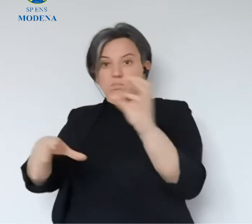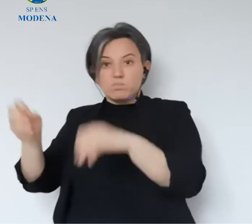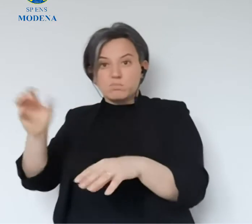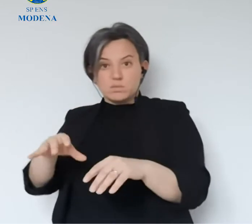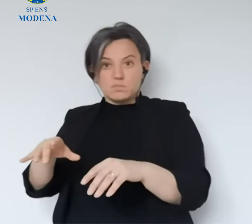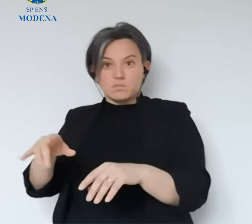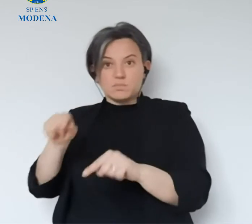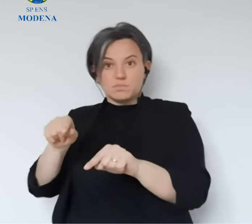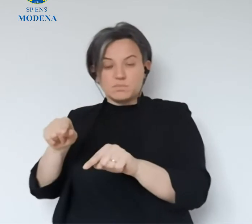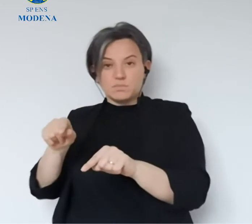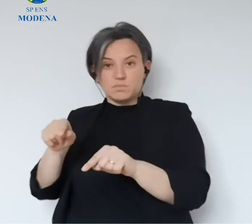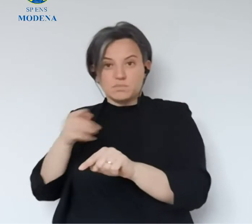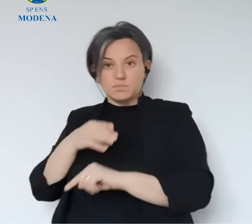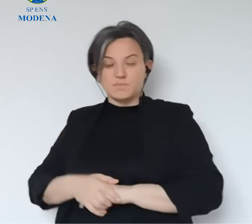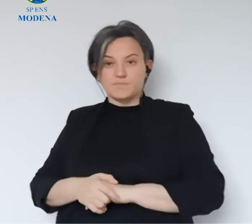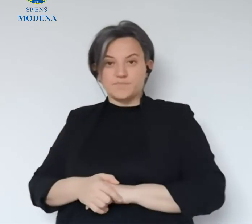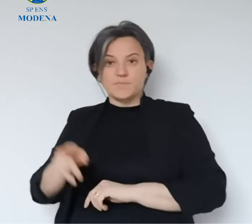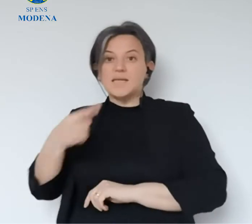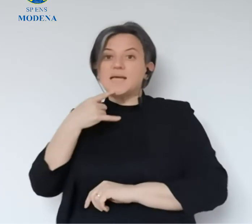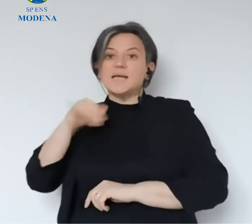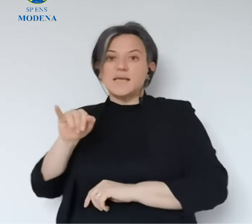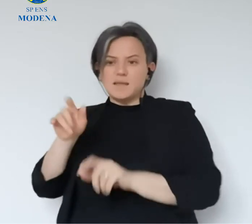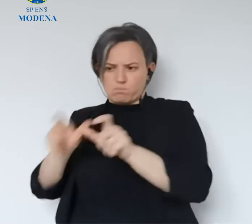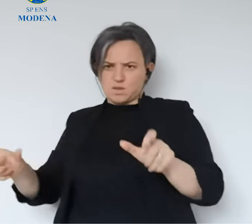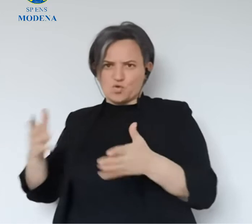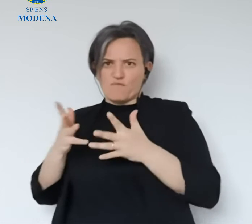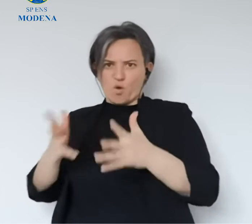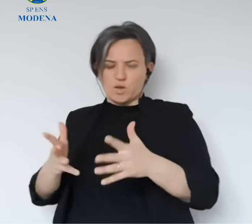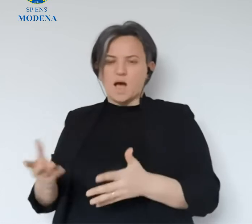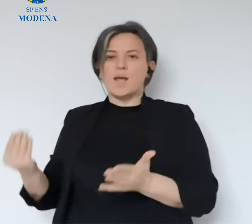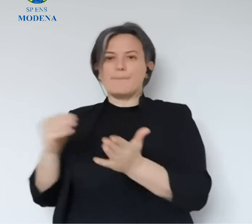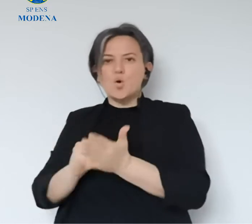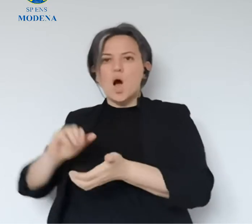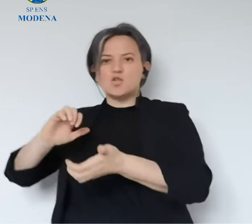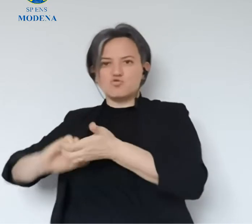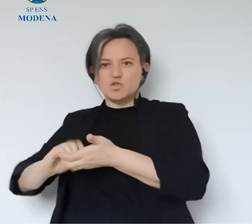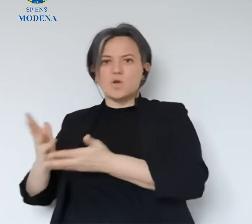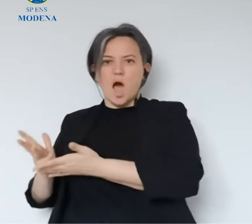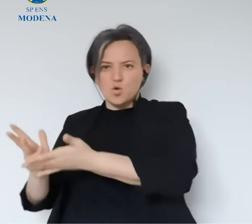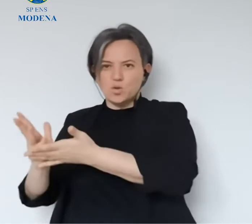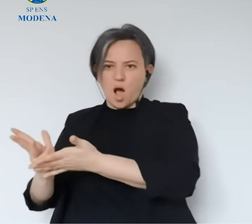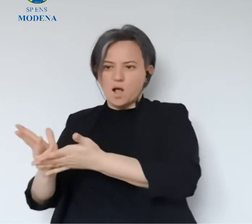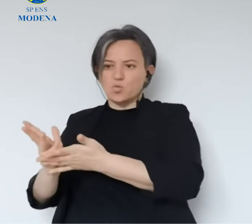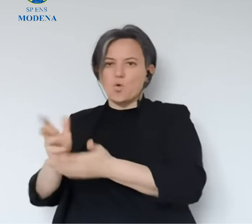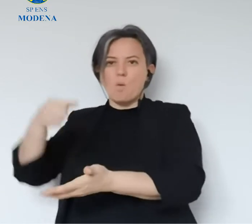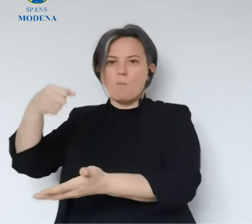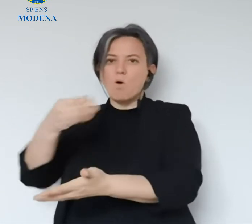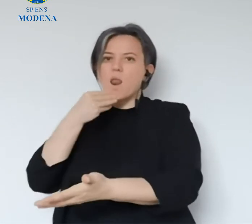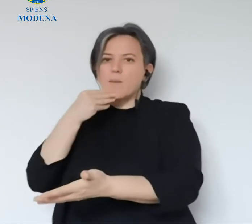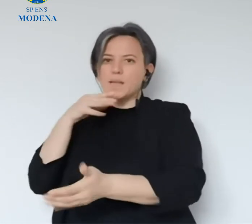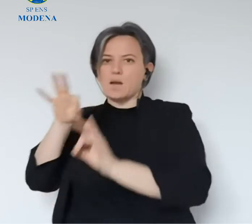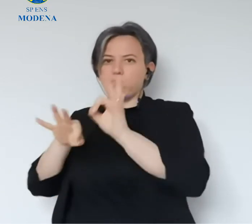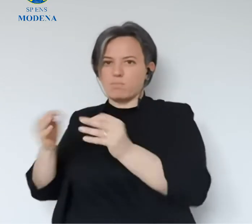borse alimentari, quelle borse alimentari sono state fatte e ovviamente realizzate in particolar modo